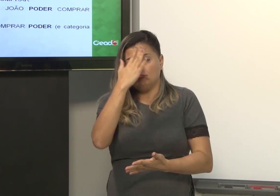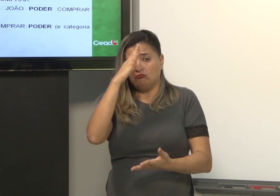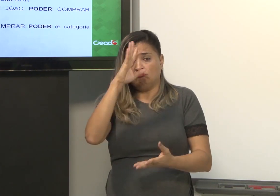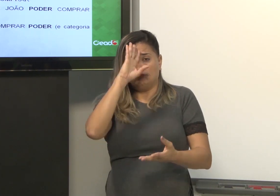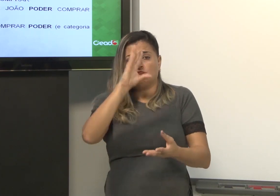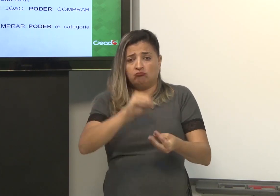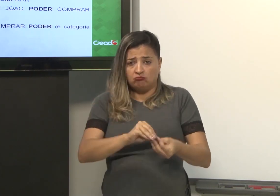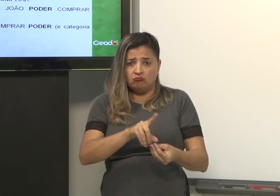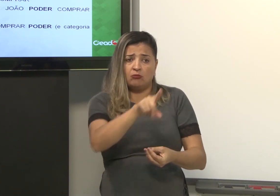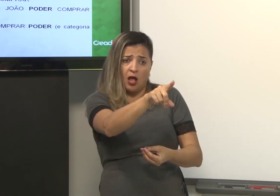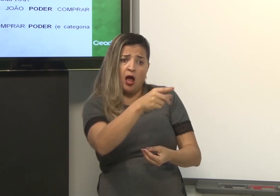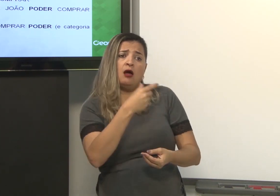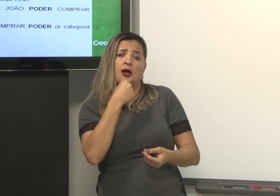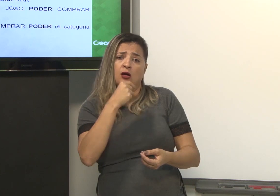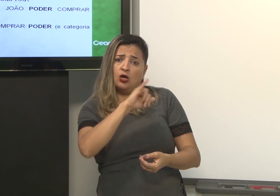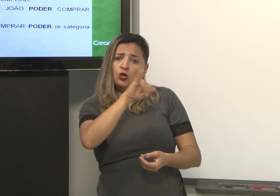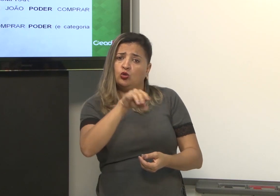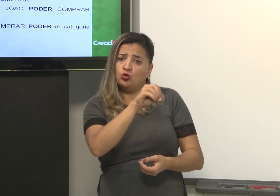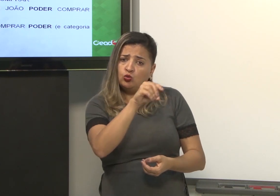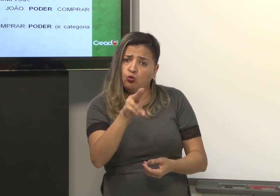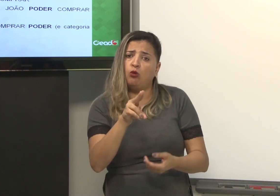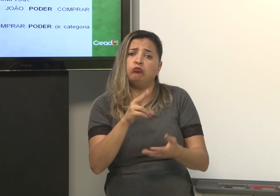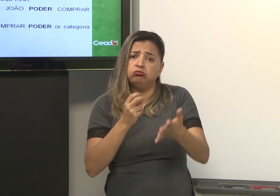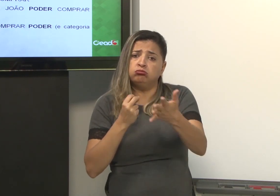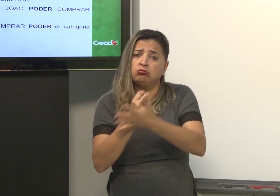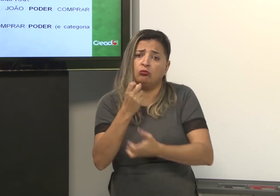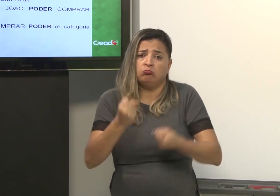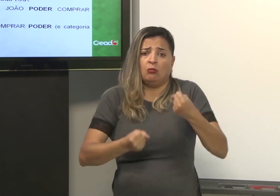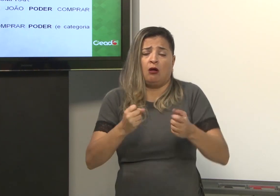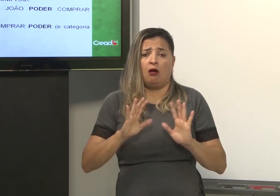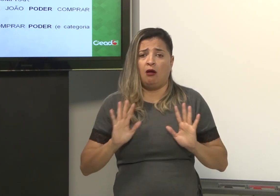Então, é compreensível essa frase. Então, o João pode comprar um carro.